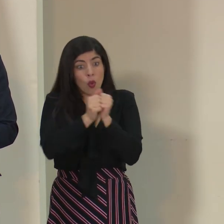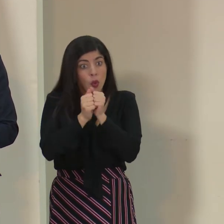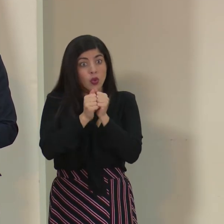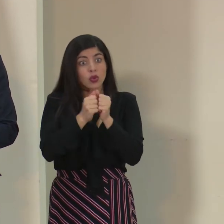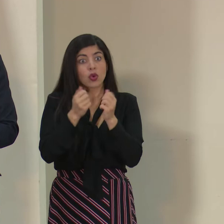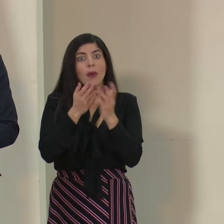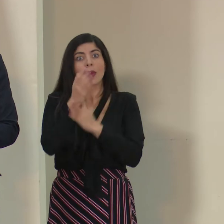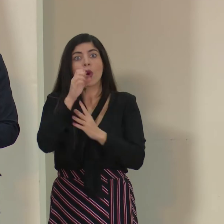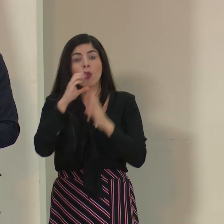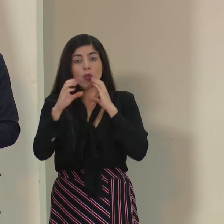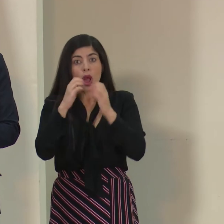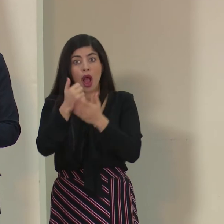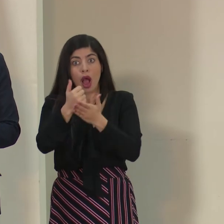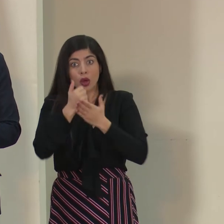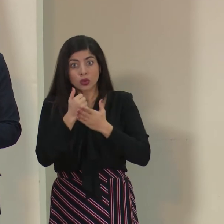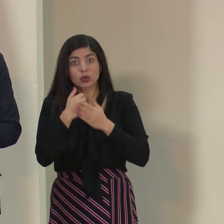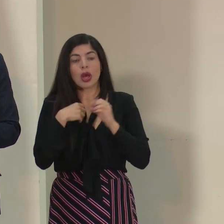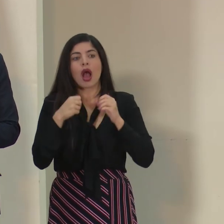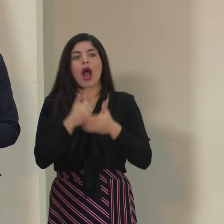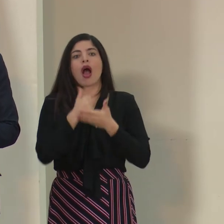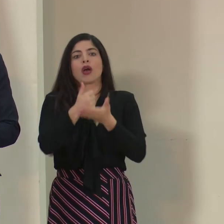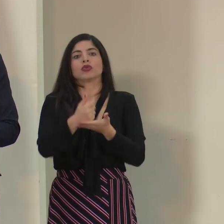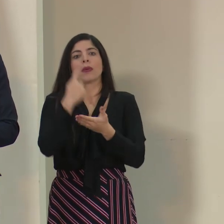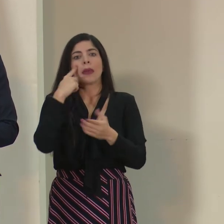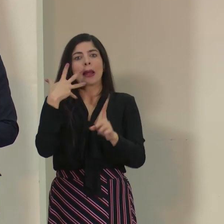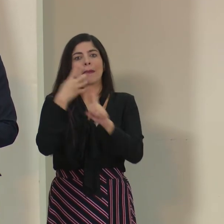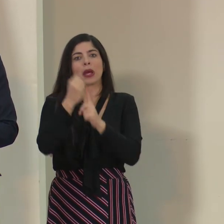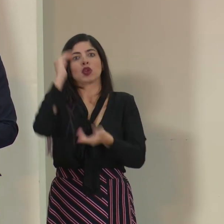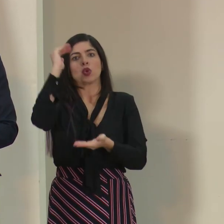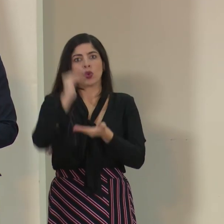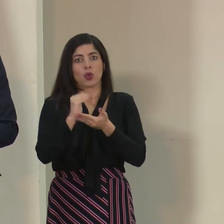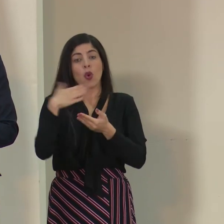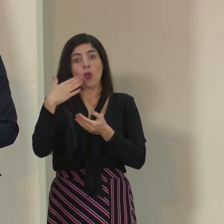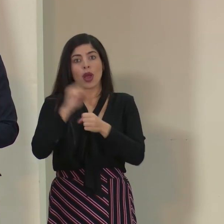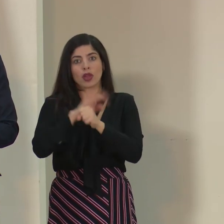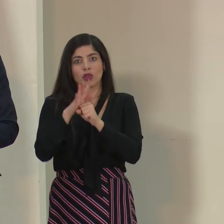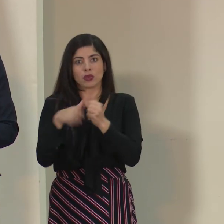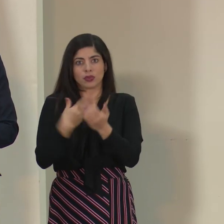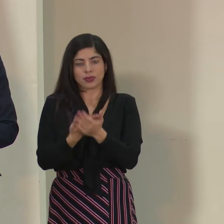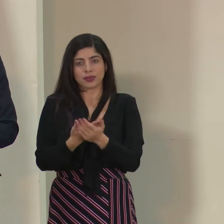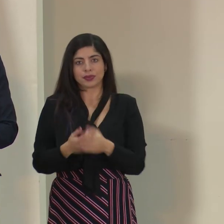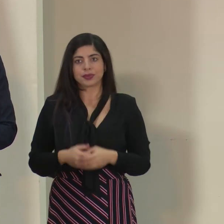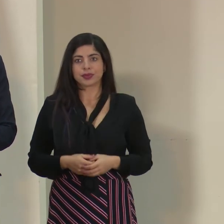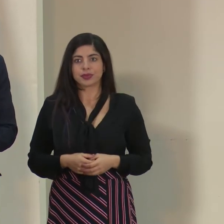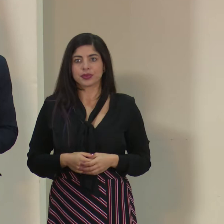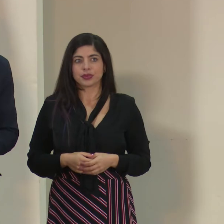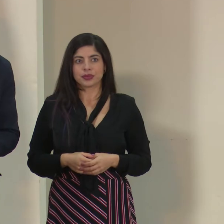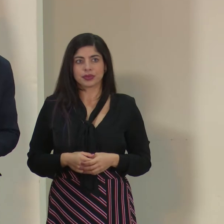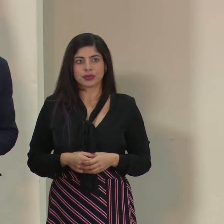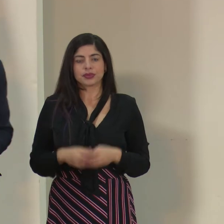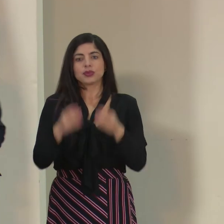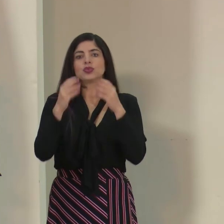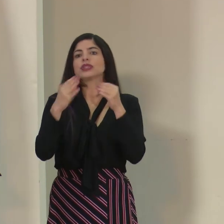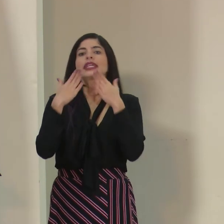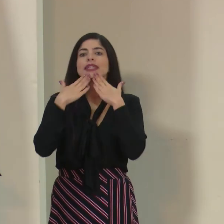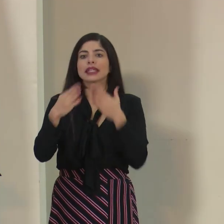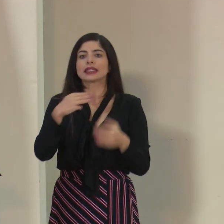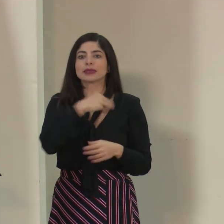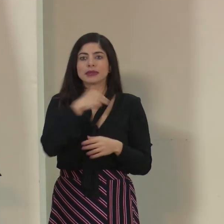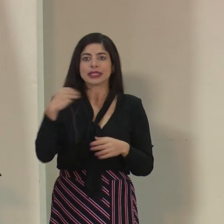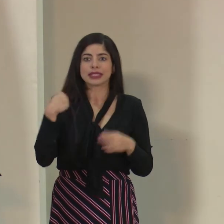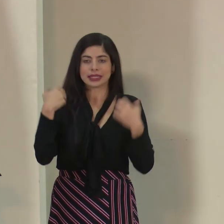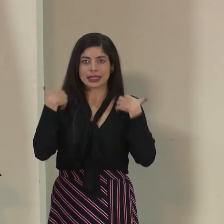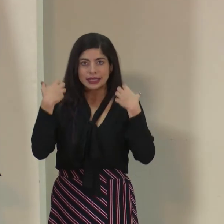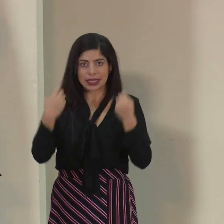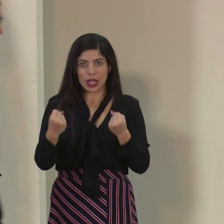lograr disminuir ese impacto importante en nuestro país una vez que el COVID-19 se haga presente. Muchas gracias, señor Ministro